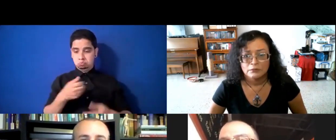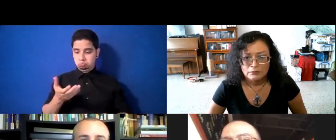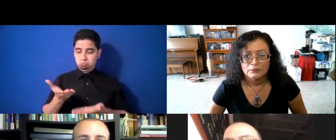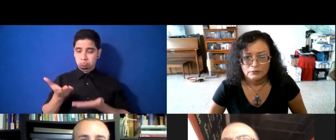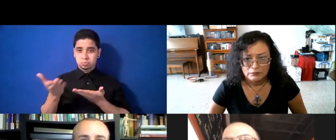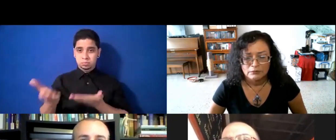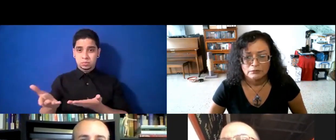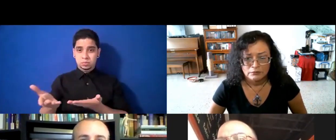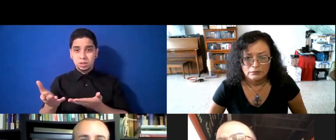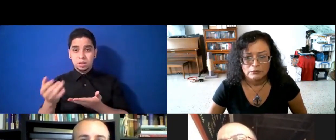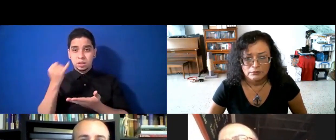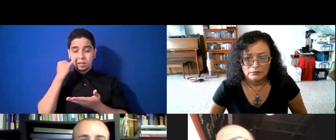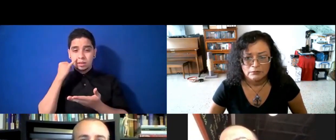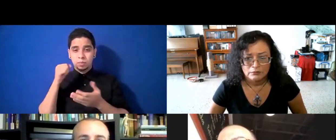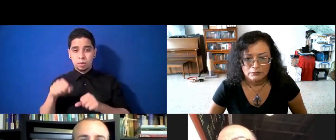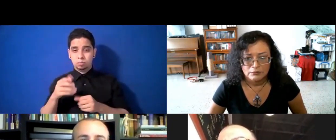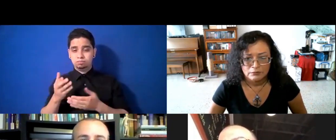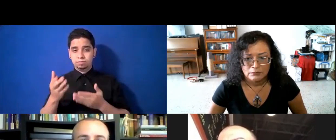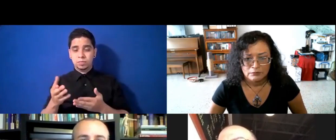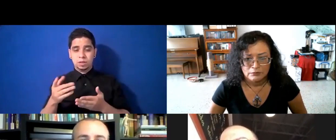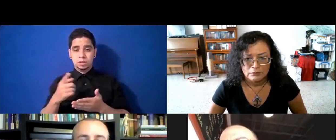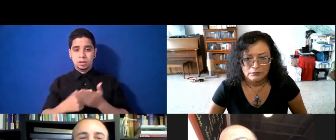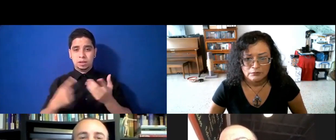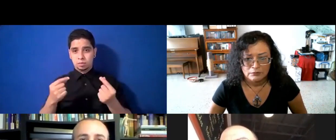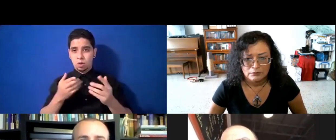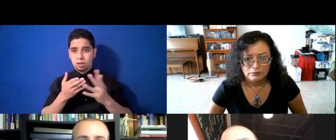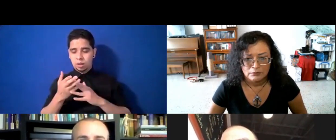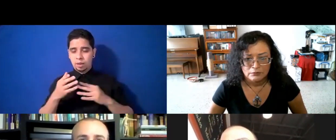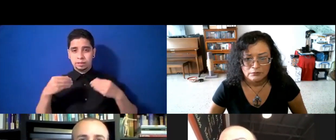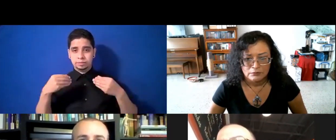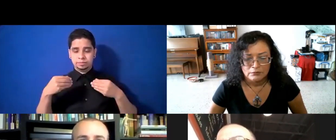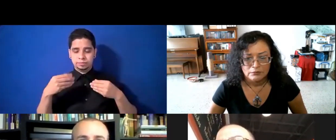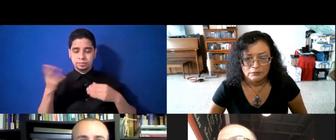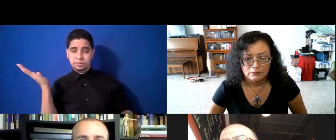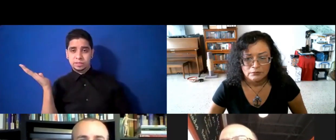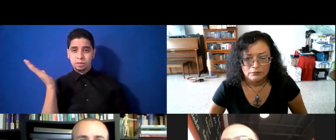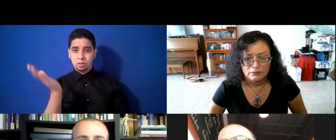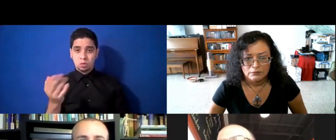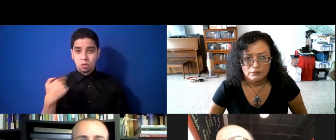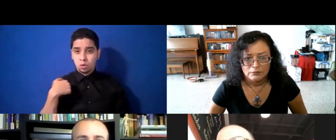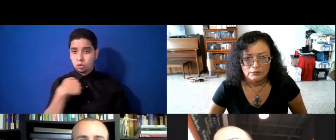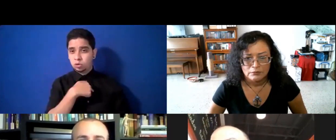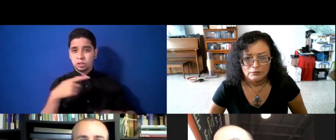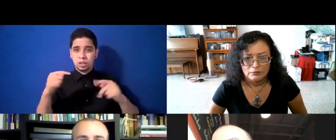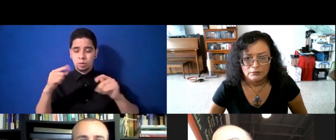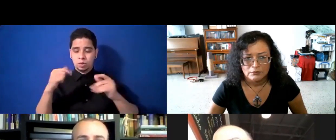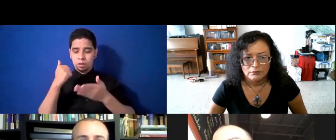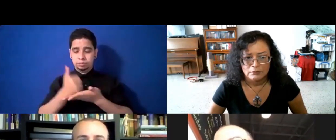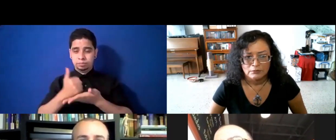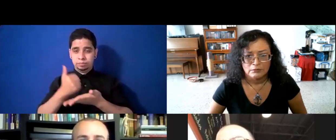podemos entregar, si no, por los mismos deliveries, y siempre tratamos de ayudarlo con alguno de los deliveries que puedan estar en el